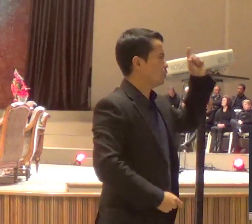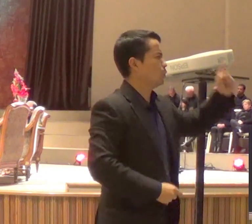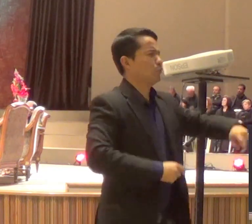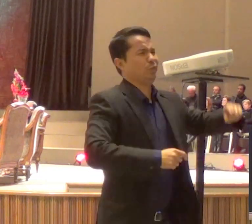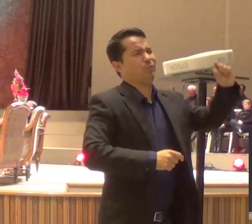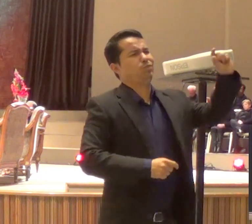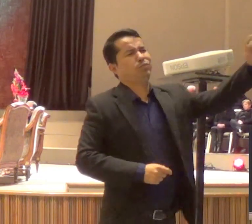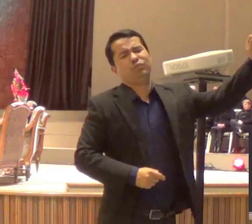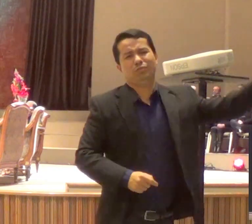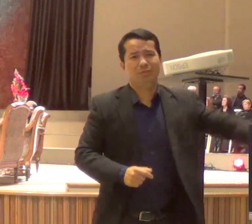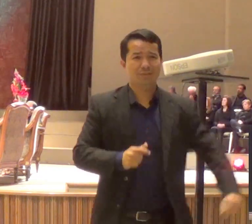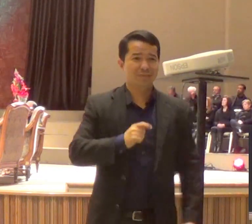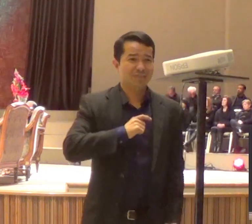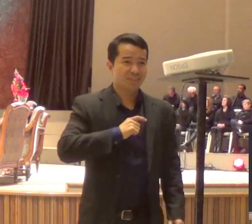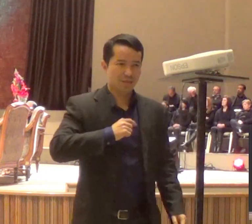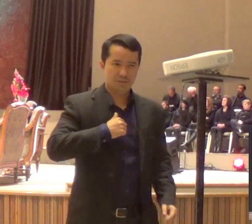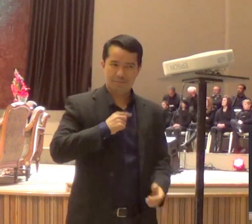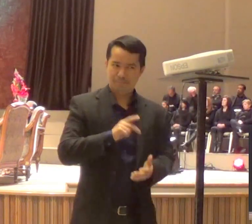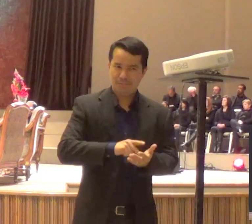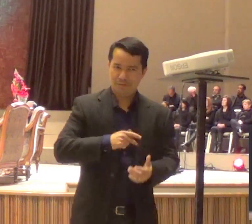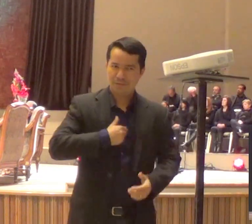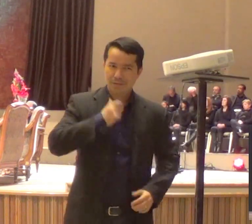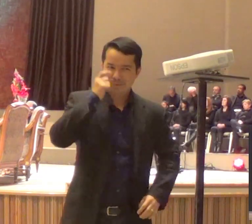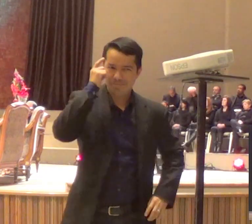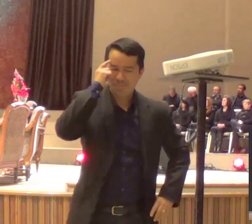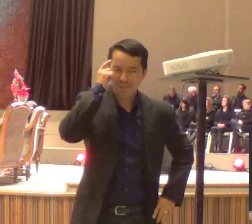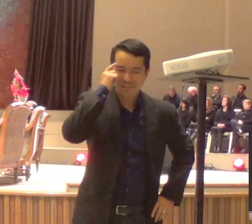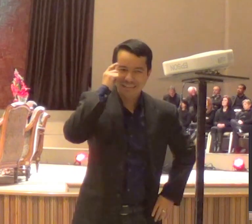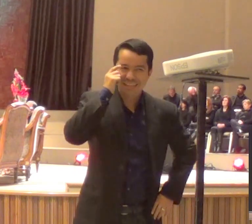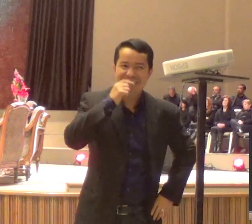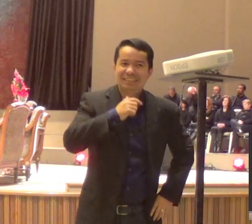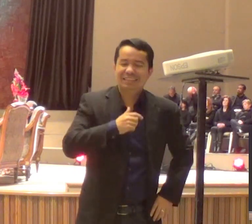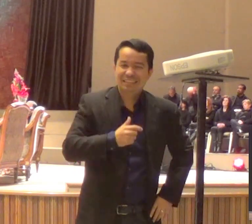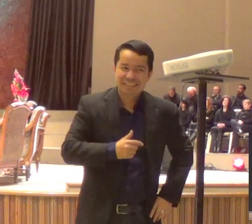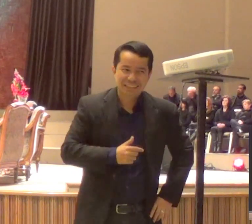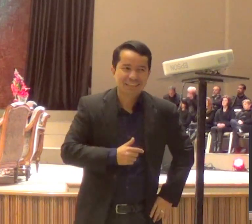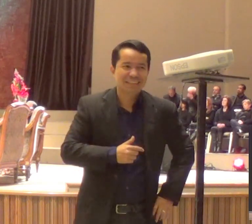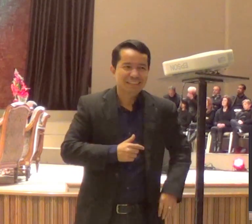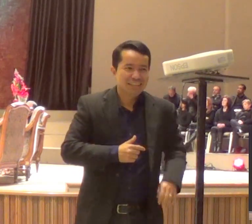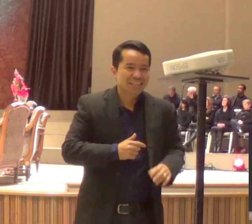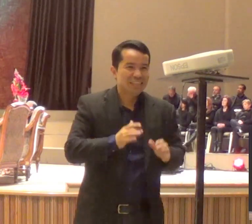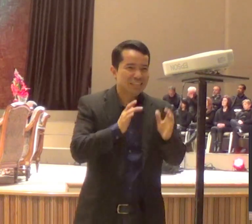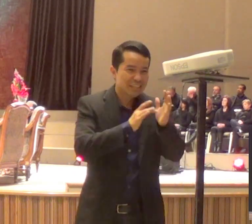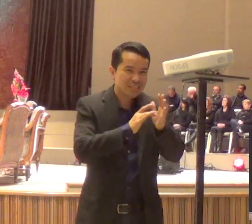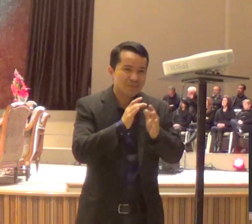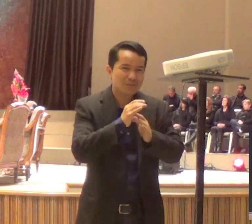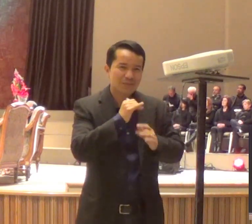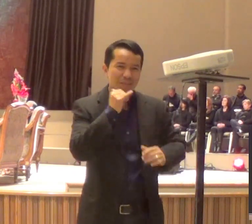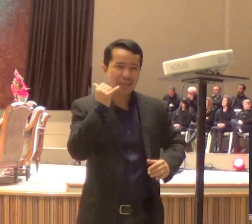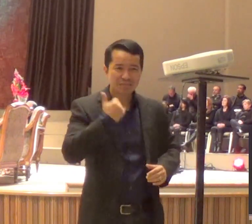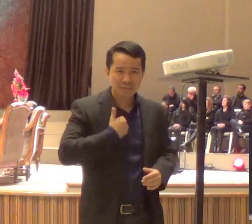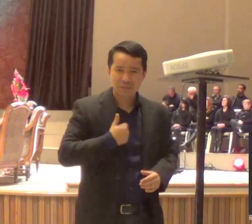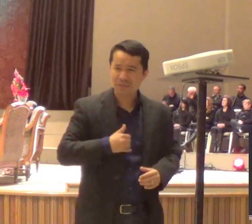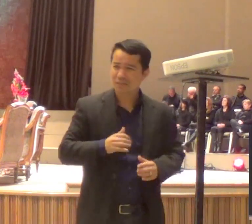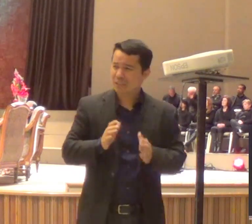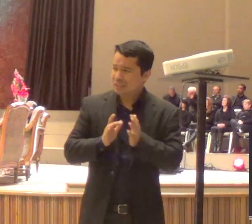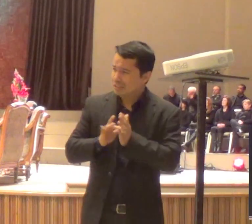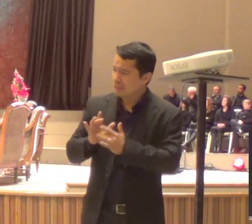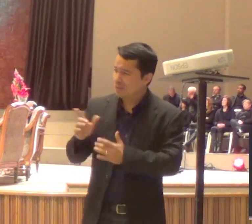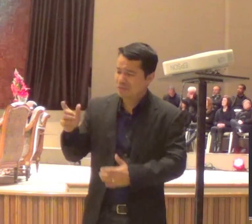e eu fico imaginando, naquela hora, as palavras de Jesus, começaram a bater mais forte, no coração